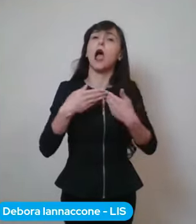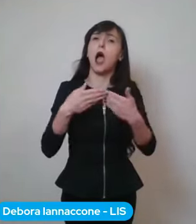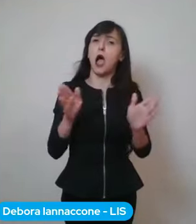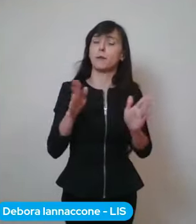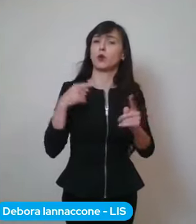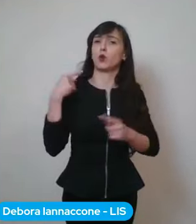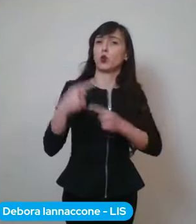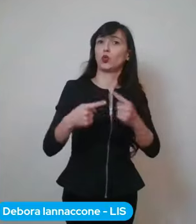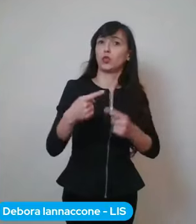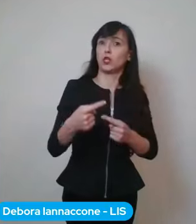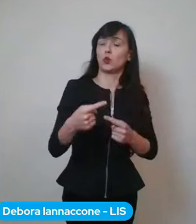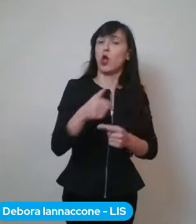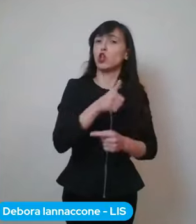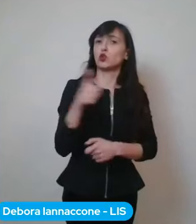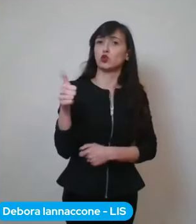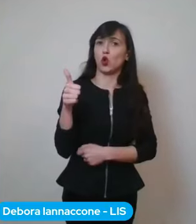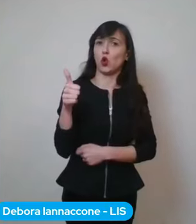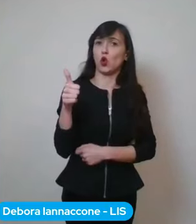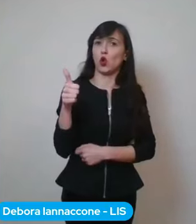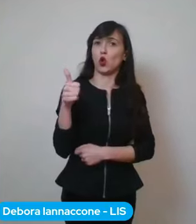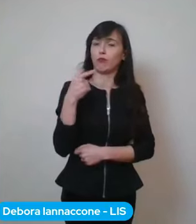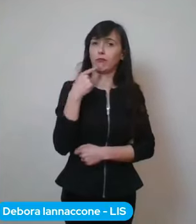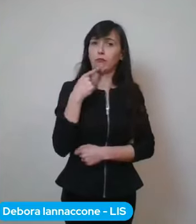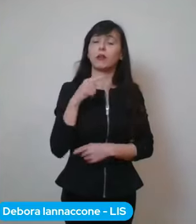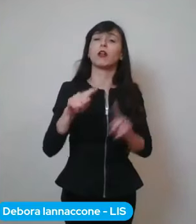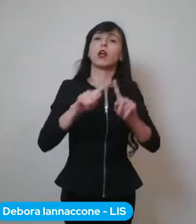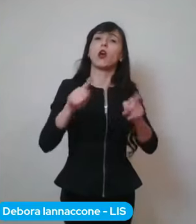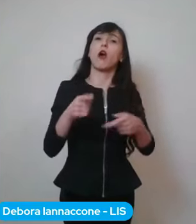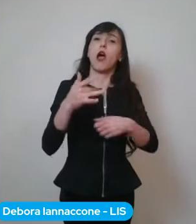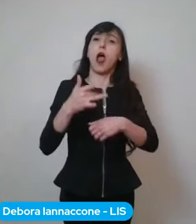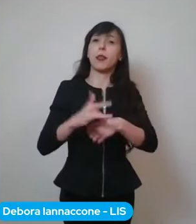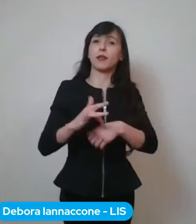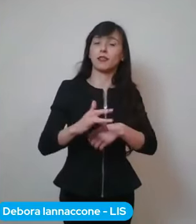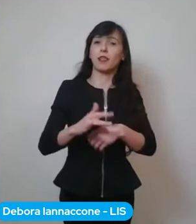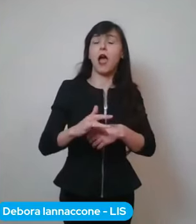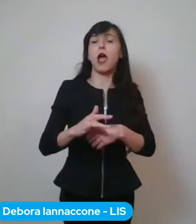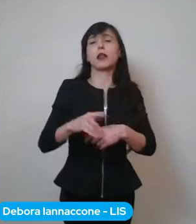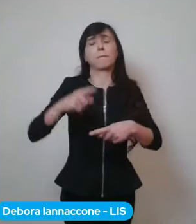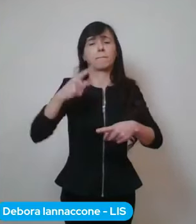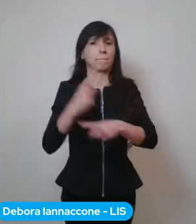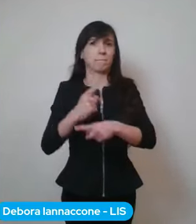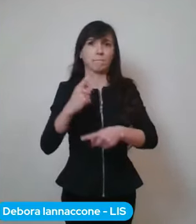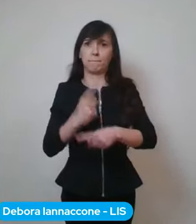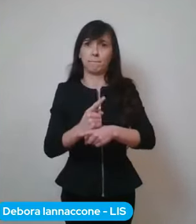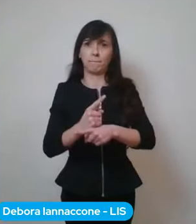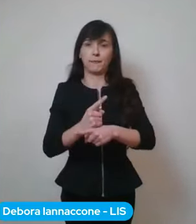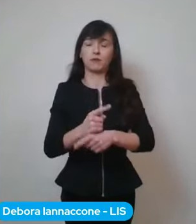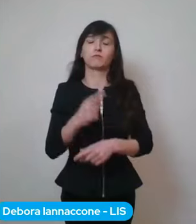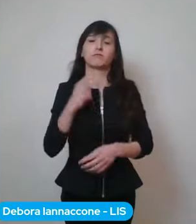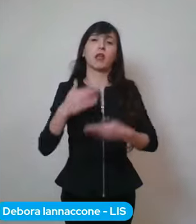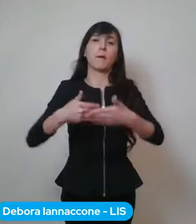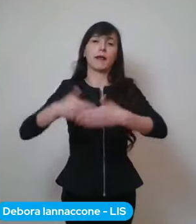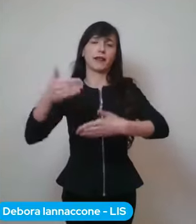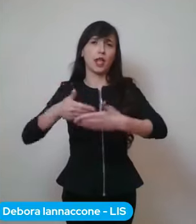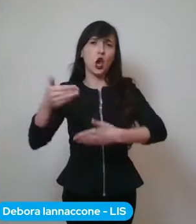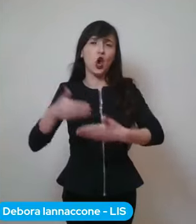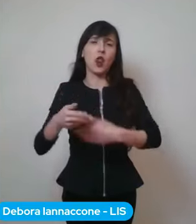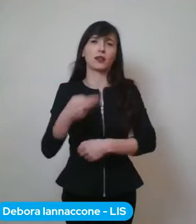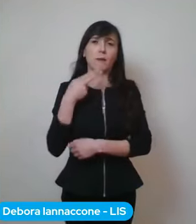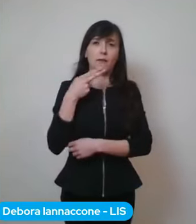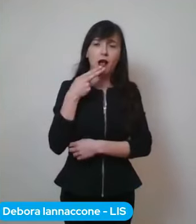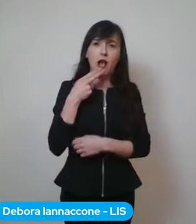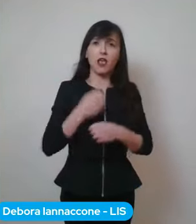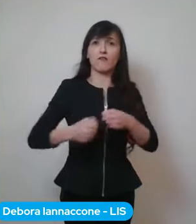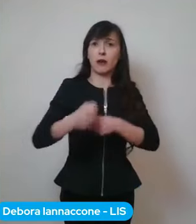negozi alimentari e di prima necessità, quindi le edicole, i tabaccai, le farmacie, le parafarmacie,